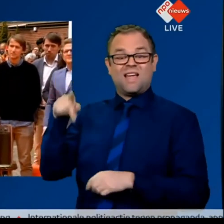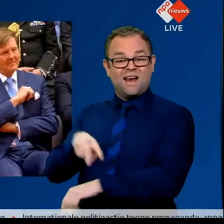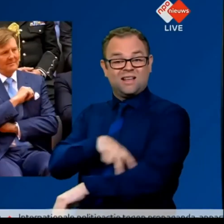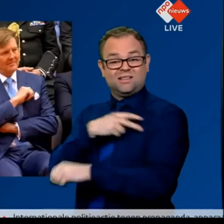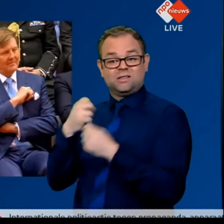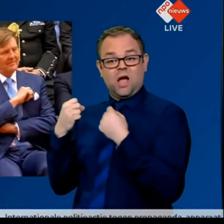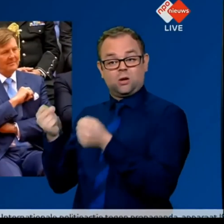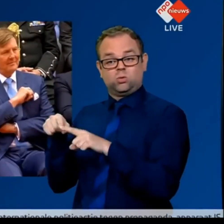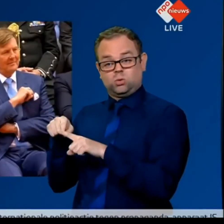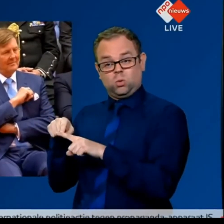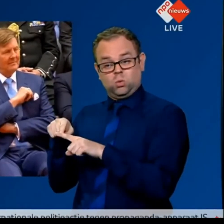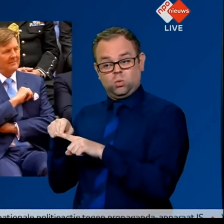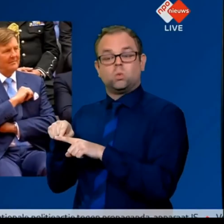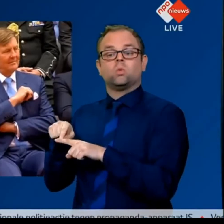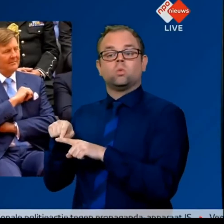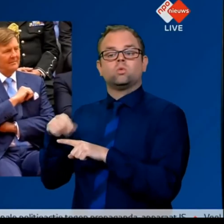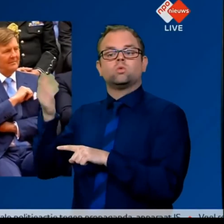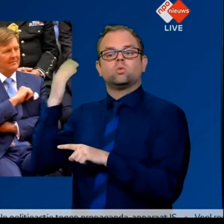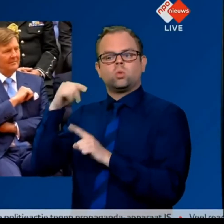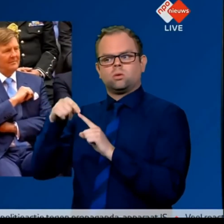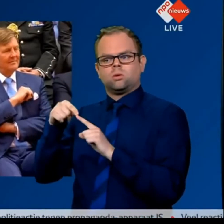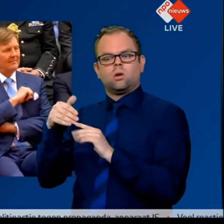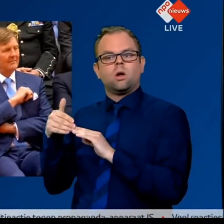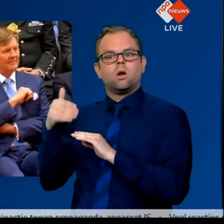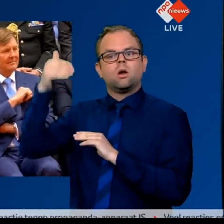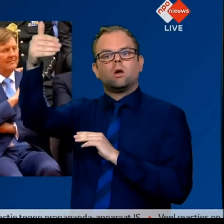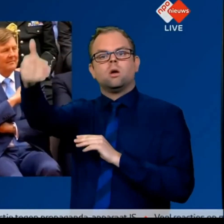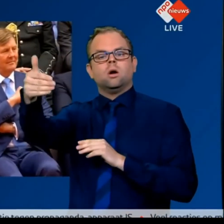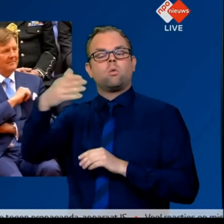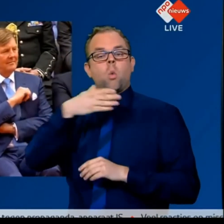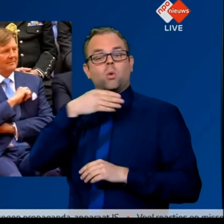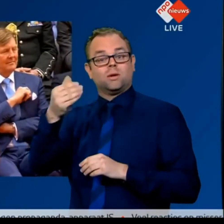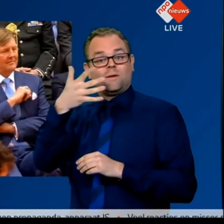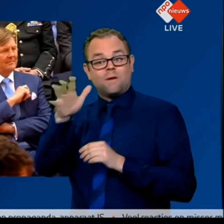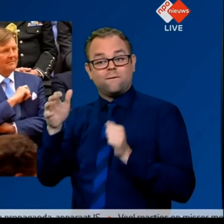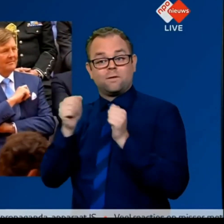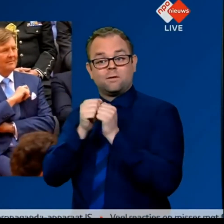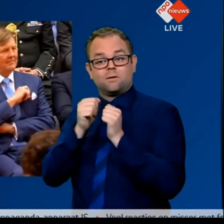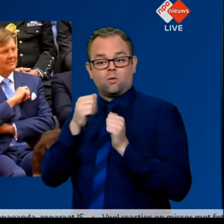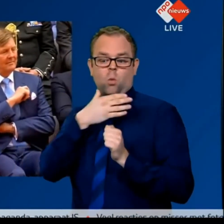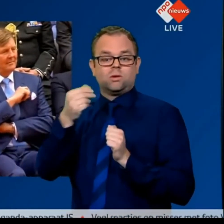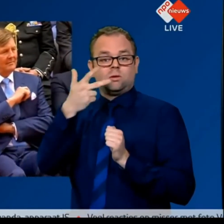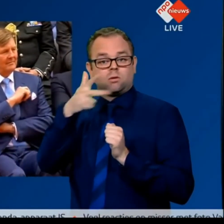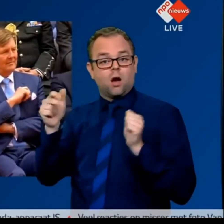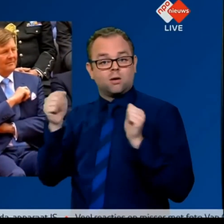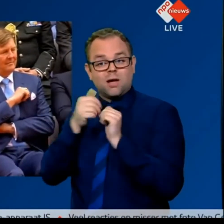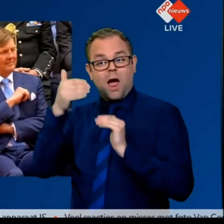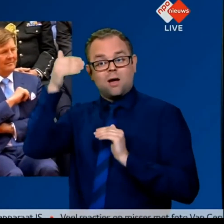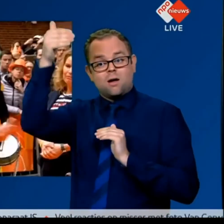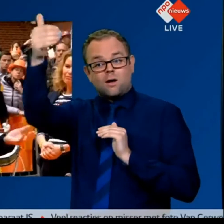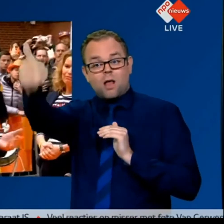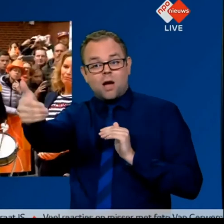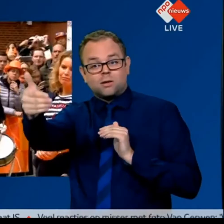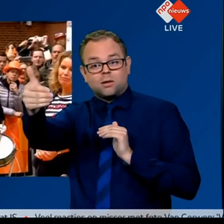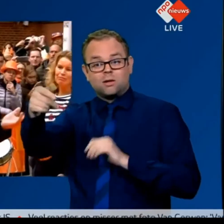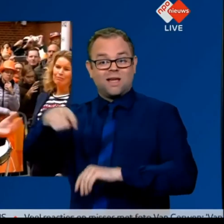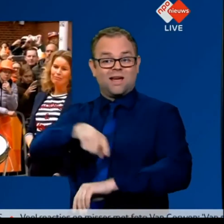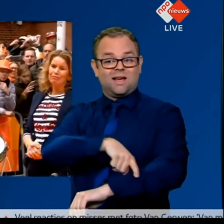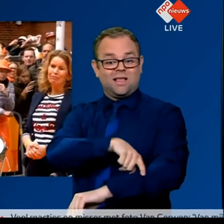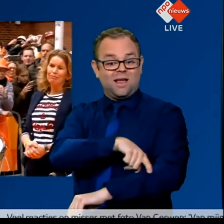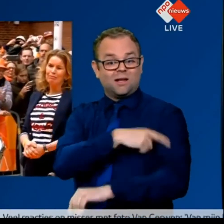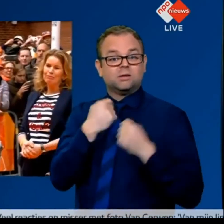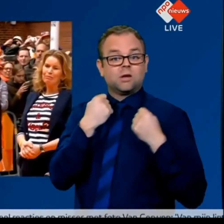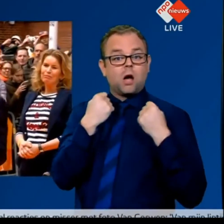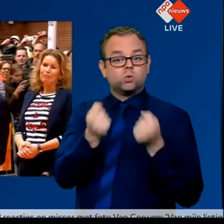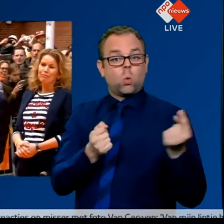150, 180 jaar later wij elektrische auto's gingen maken. En dat elektrische auto's de komende decennia ons transport, onze